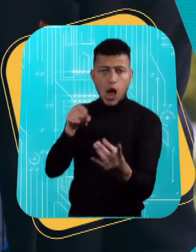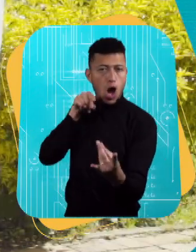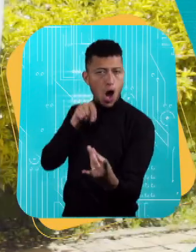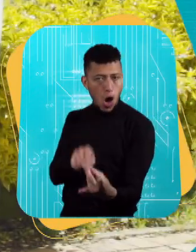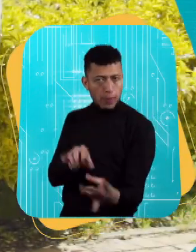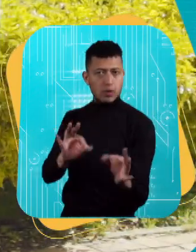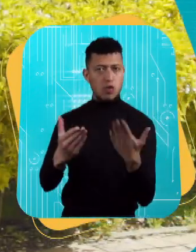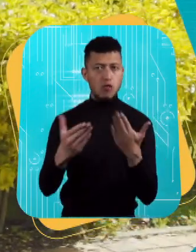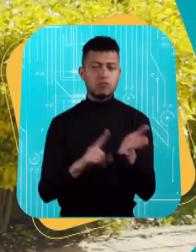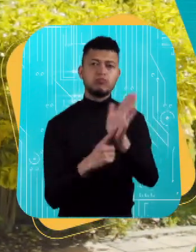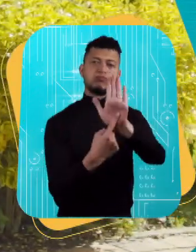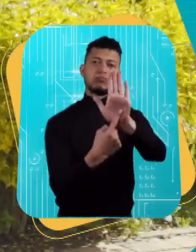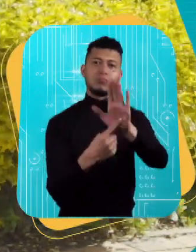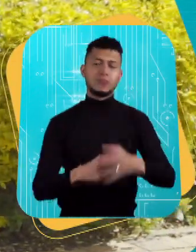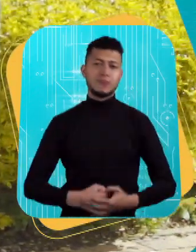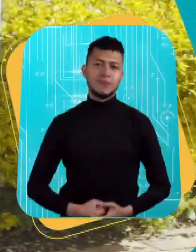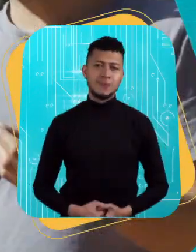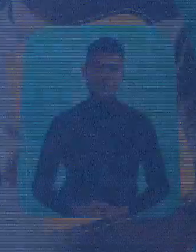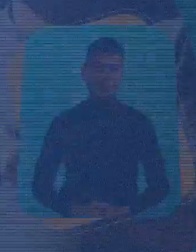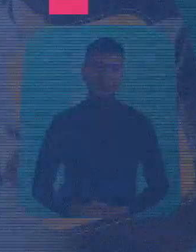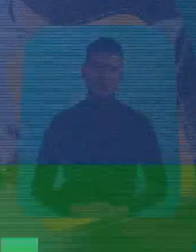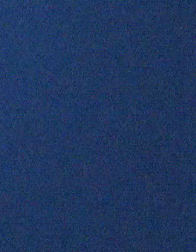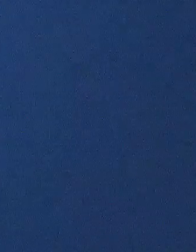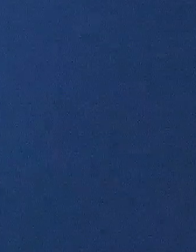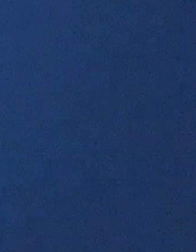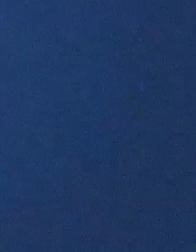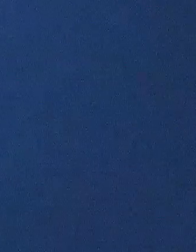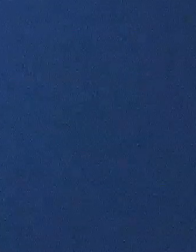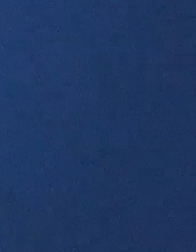exponer la realidad de forma objetiva y con credibilidad.